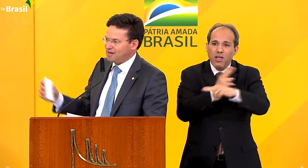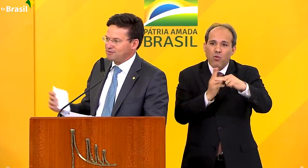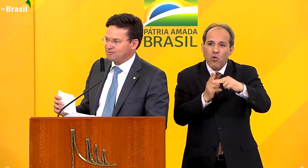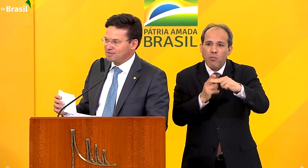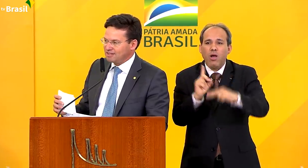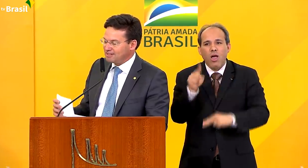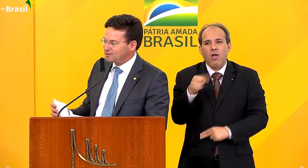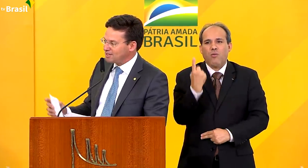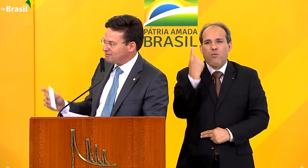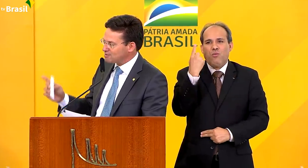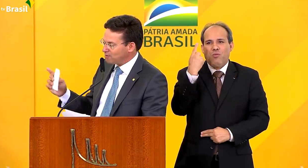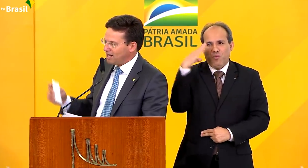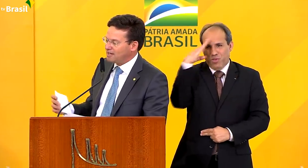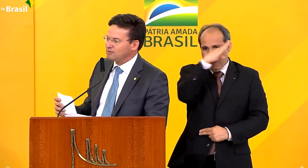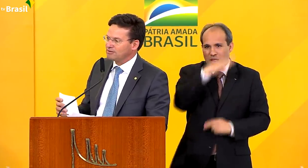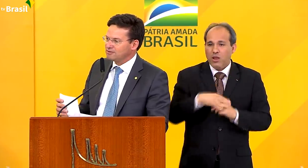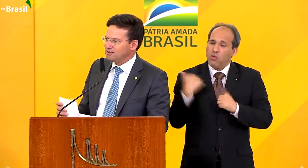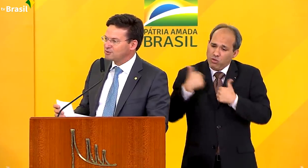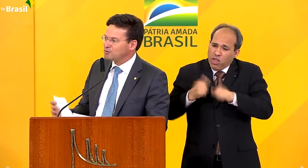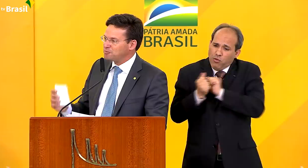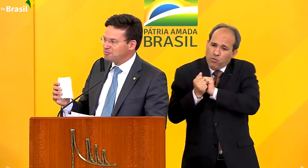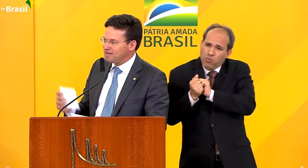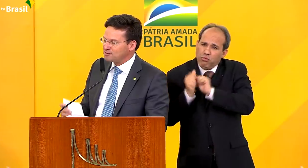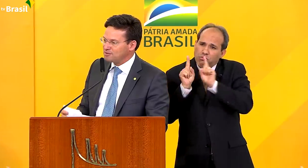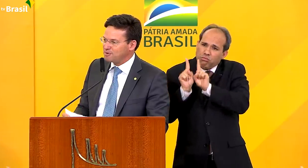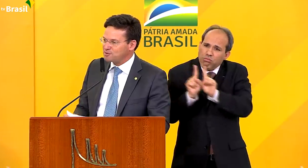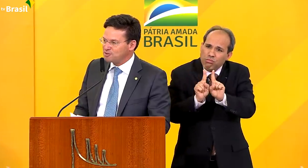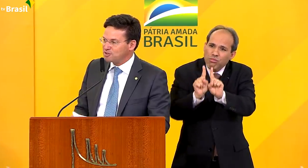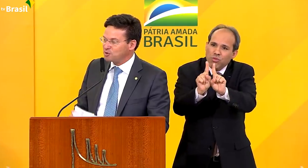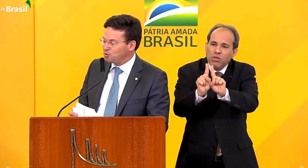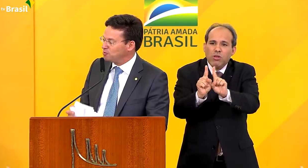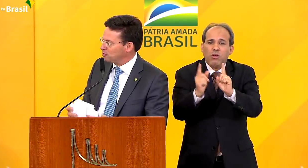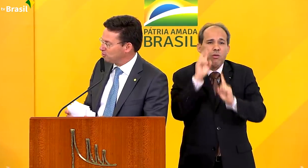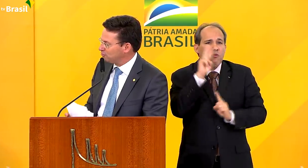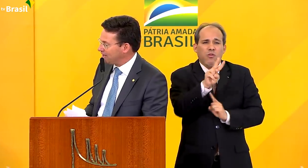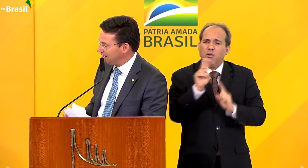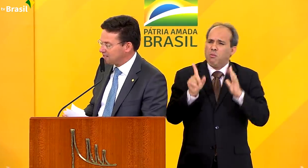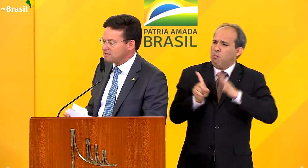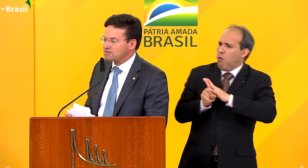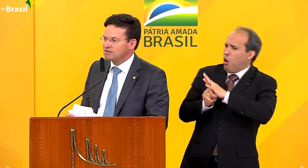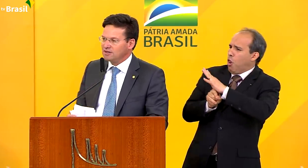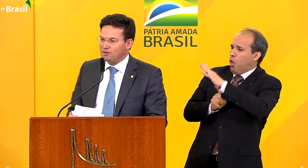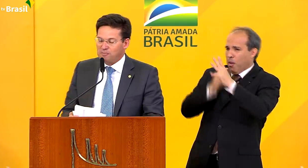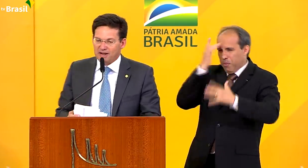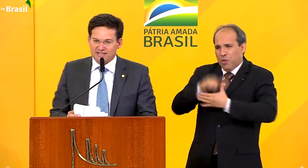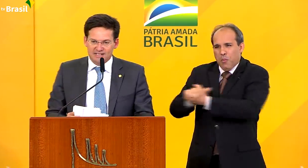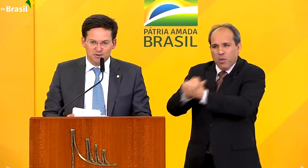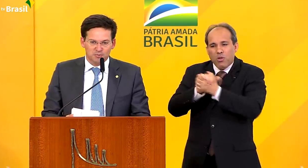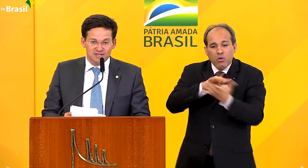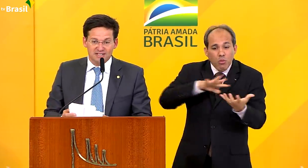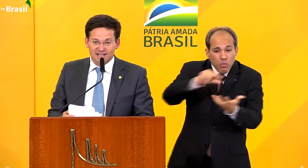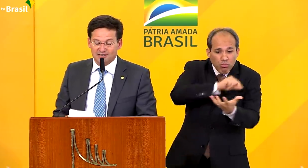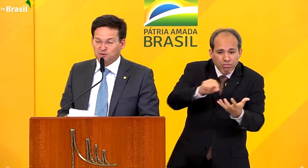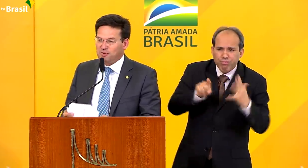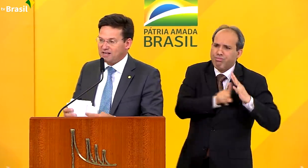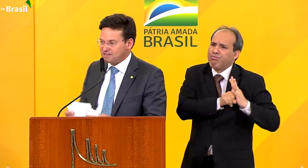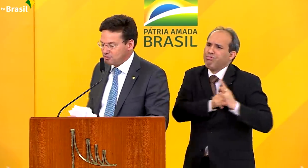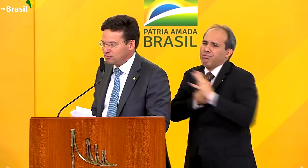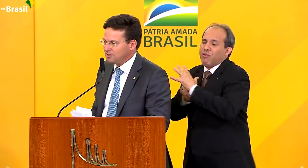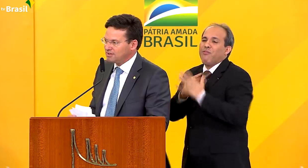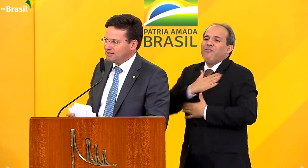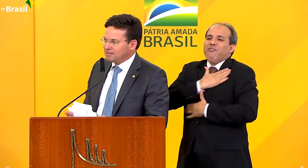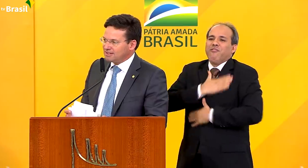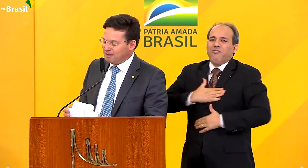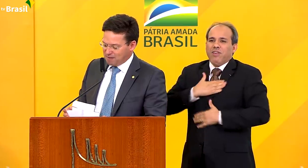Bolsonaro. E eu estava ao seu lado, vindo os cumprimentos de pessoas de todo o mundo, felizes com a presença do presidente do